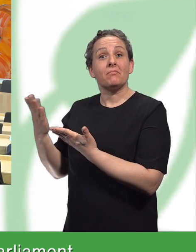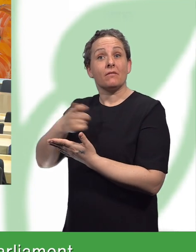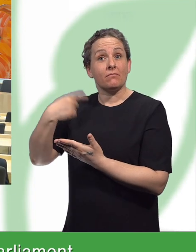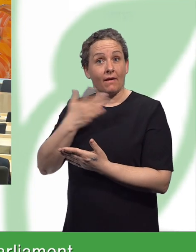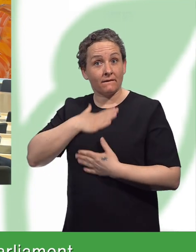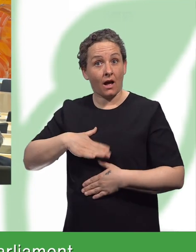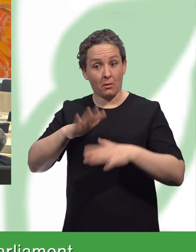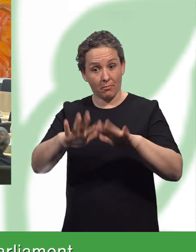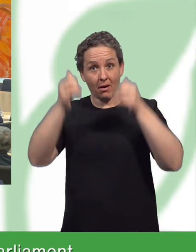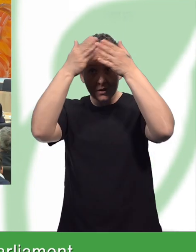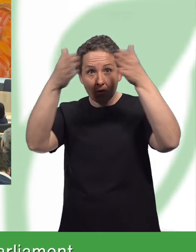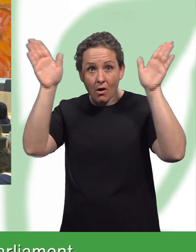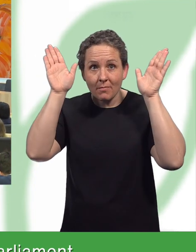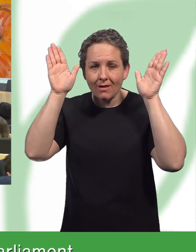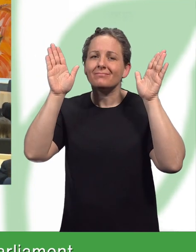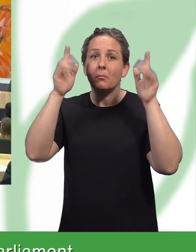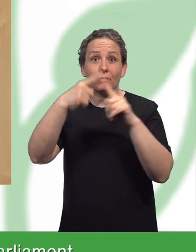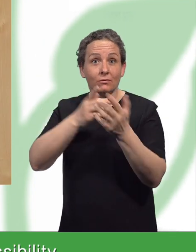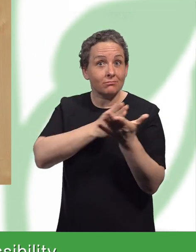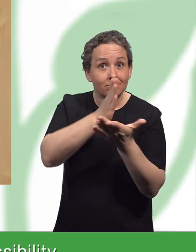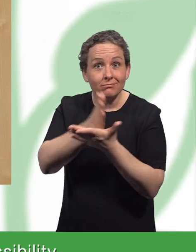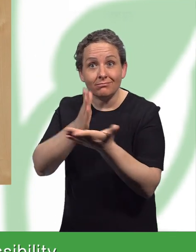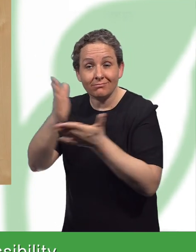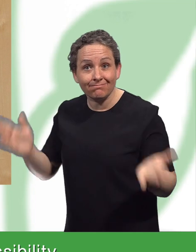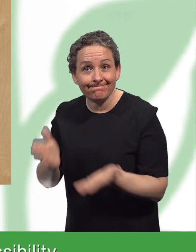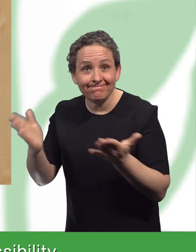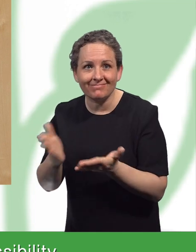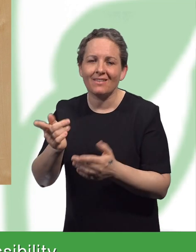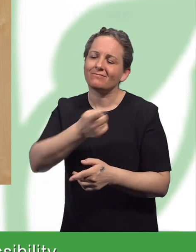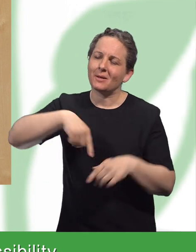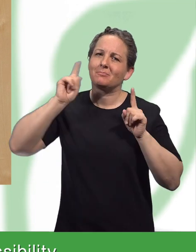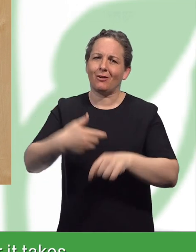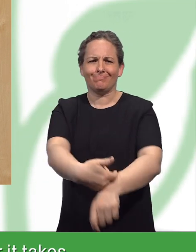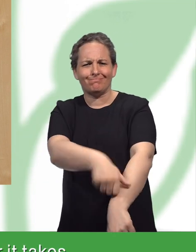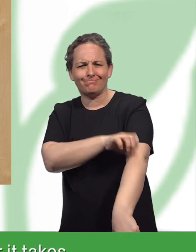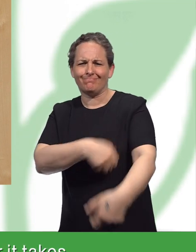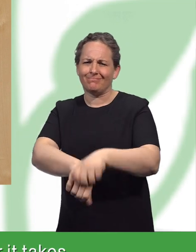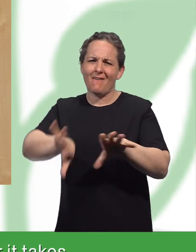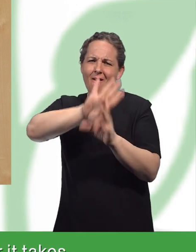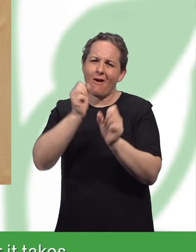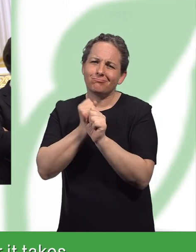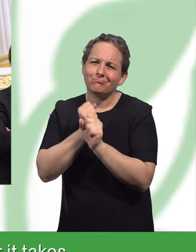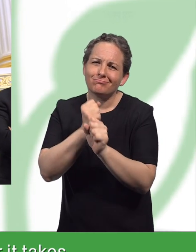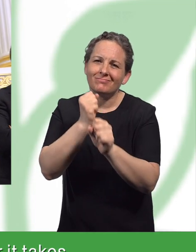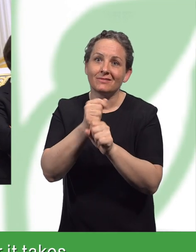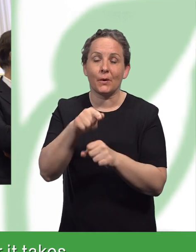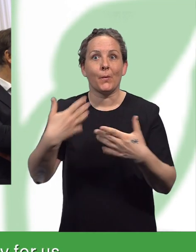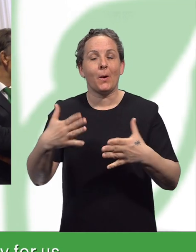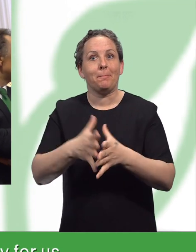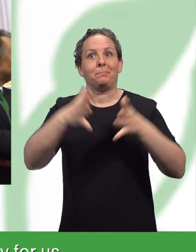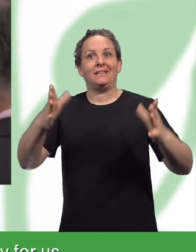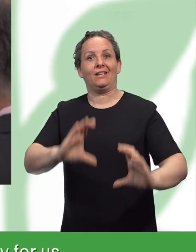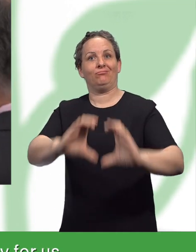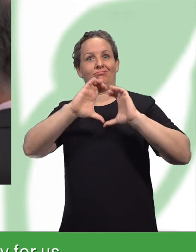Wenn wir ein offenes Parlament sein wollen und die Barrierefreiheit anstreben, dann müssen wir auch alles darum tun.